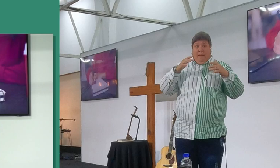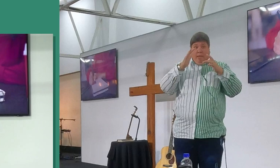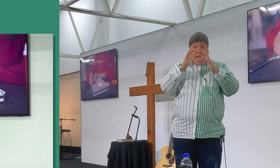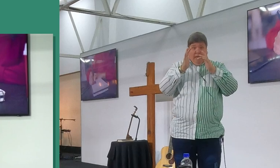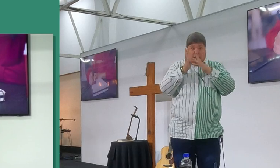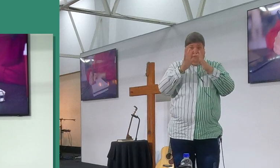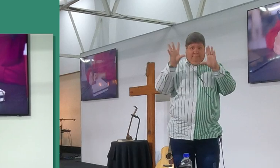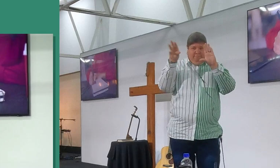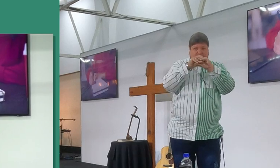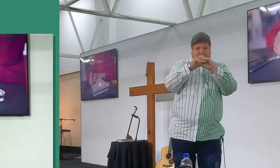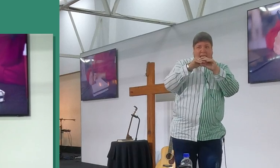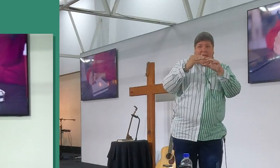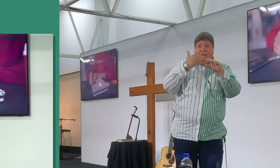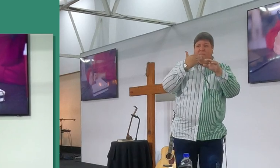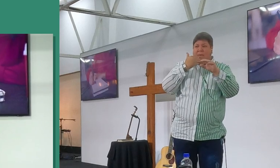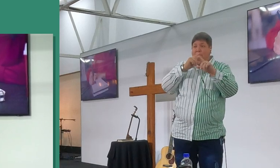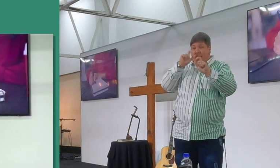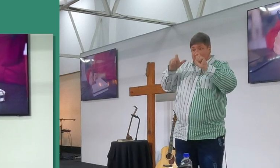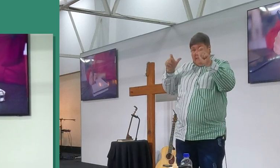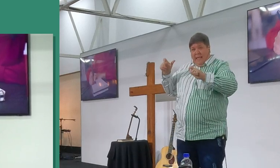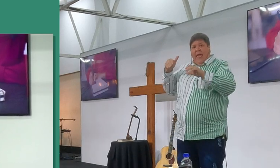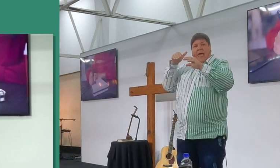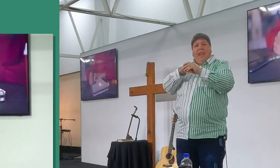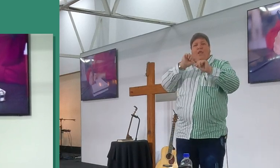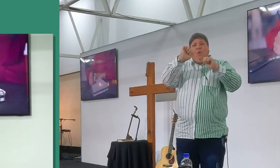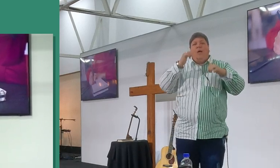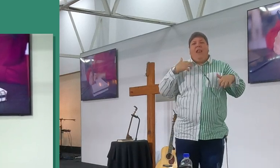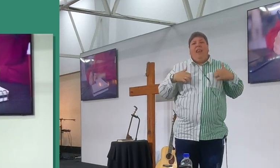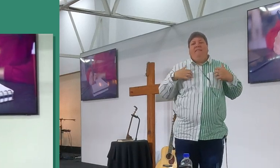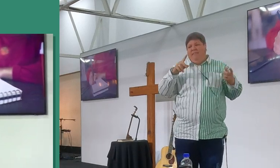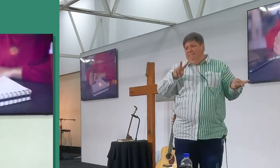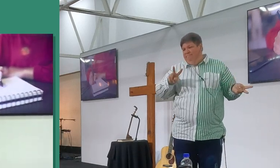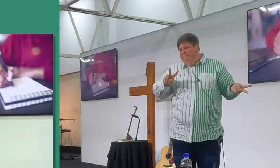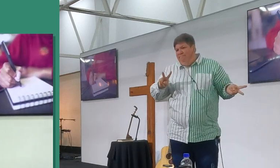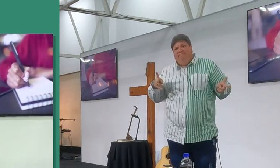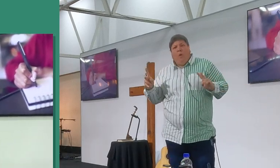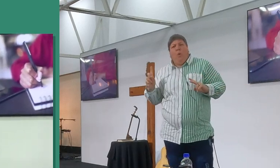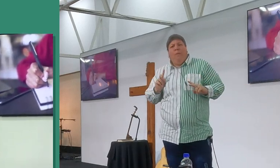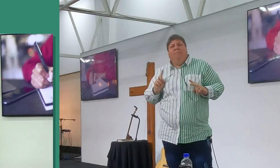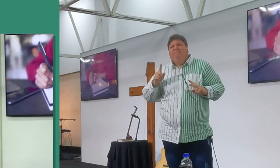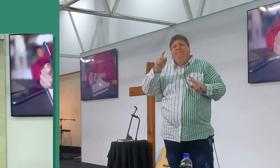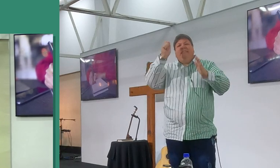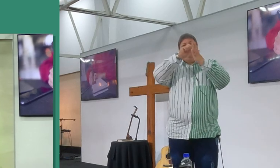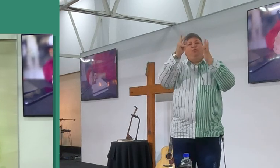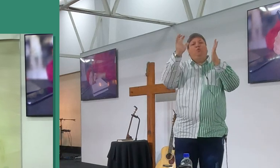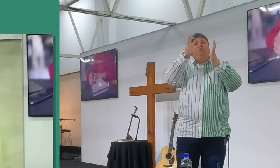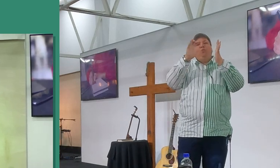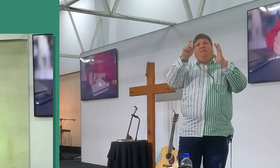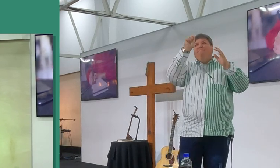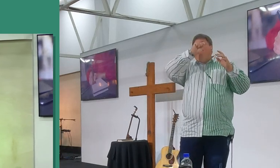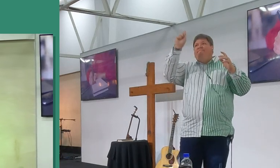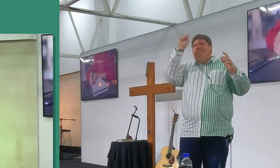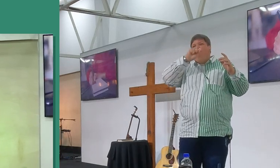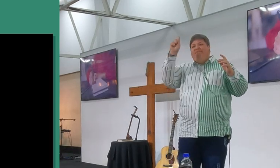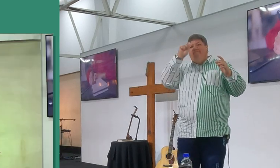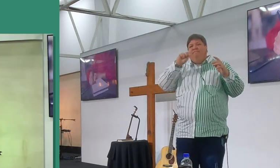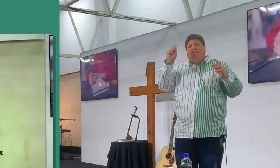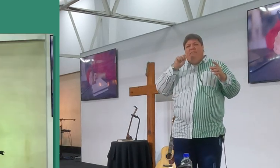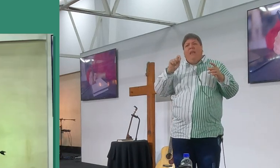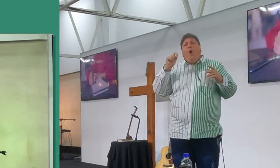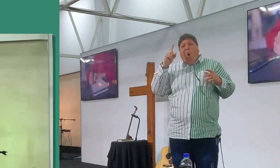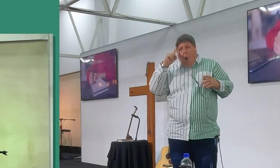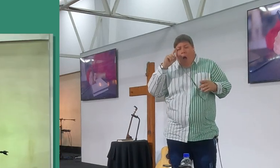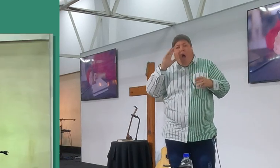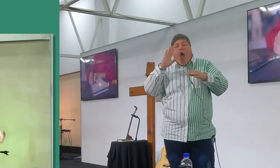mense wat hulle gedoen het, dinge wat die heren in jou leven gedoen het, gaan dink, gaan terug dan al, skryf dit neer, maak dit vast in jou hand, gaan herinner